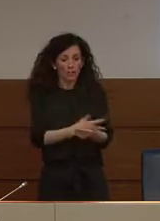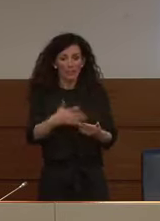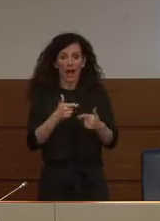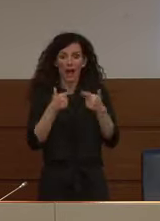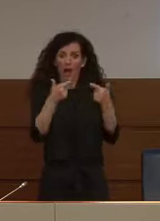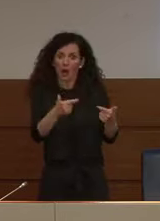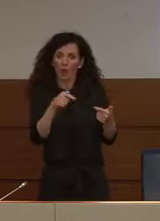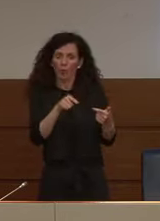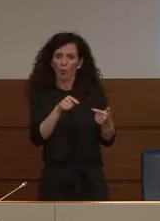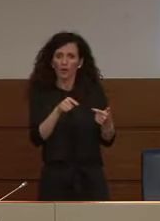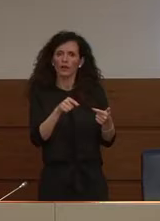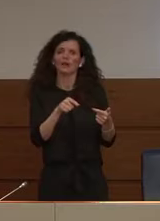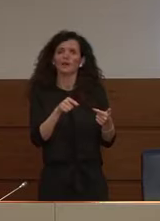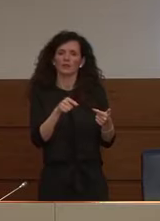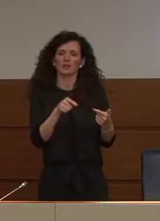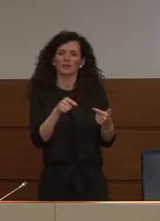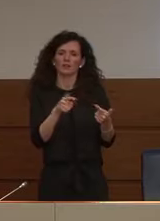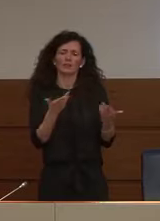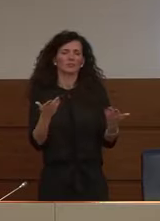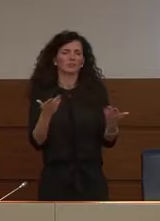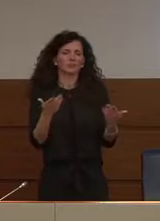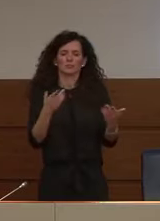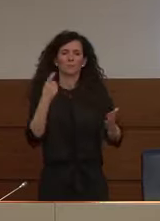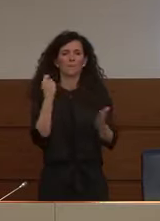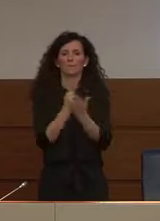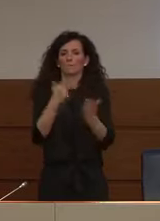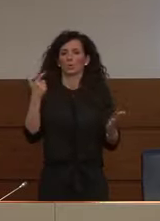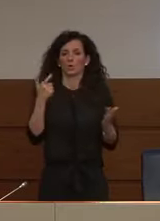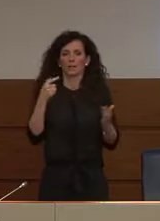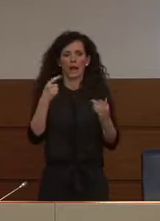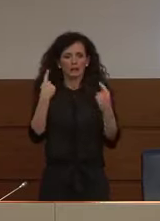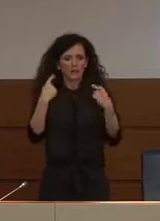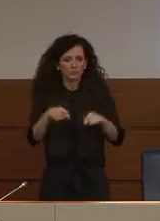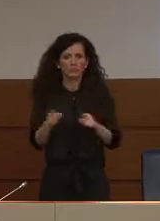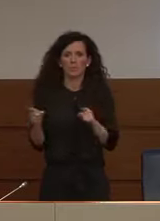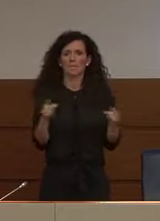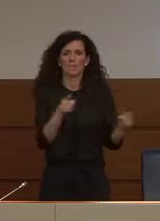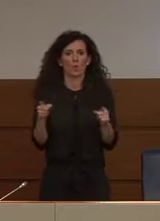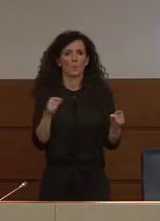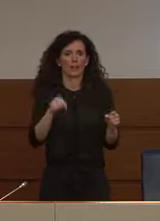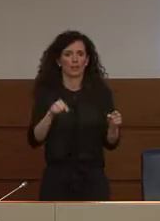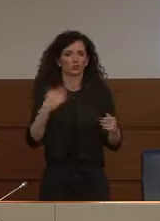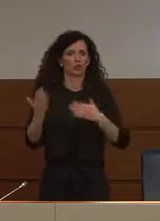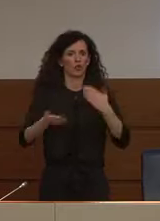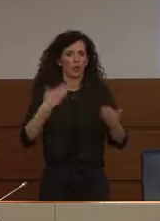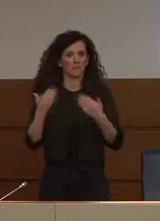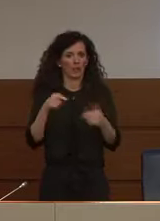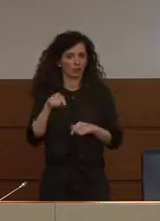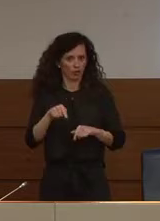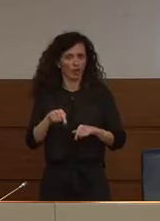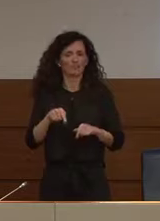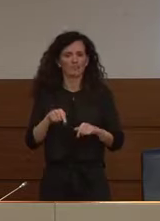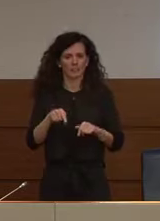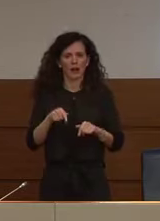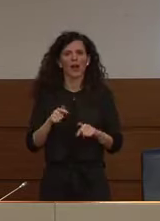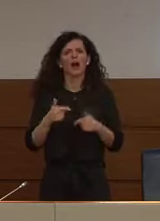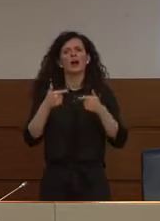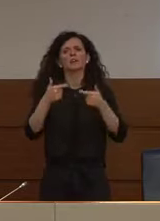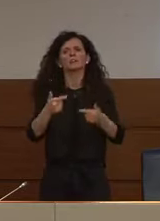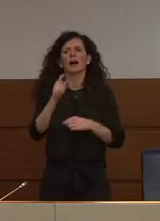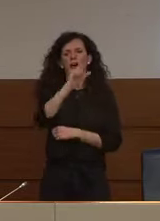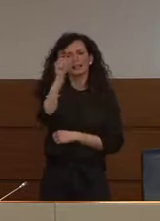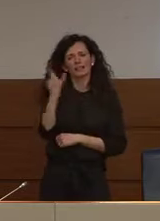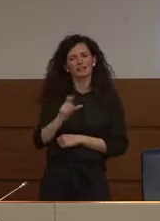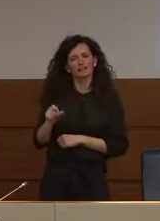è quanto mai importante in questo momento, perché consente al Paese di